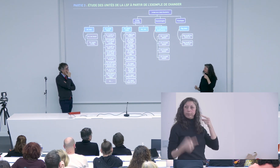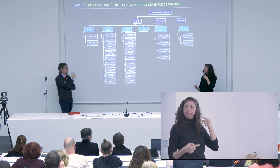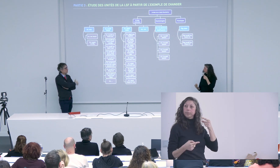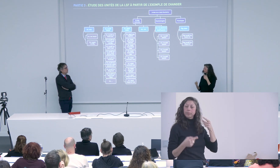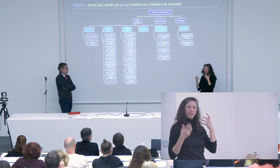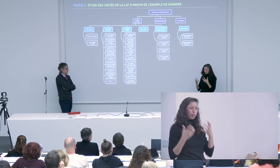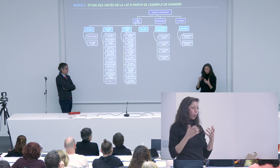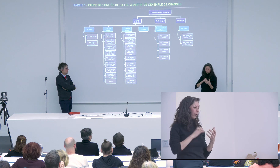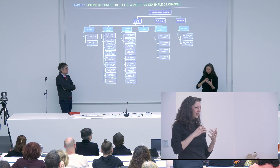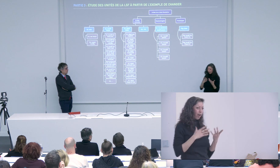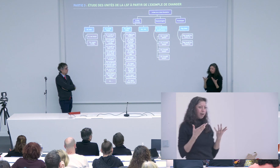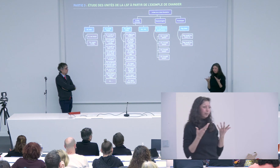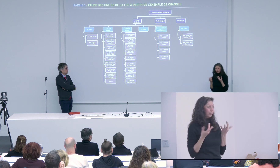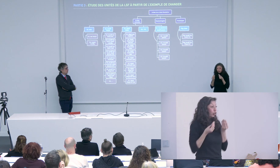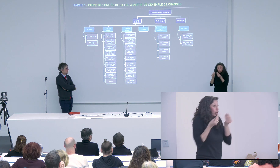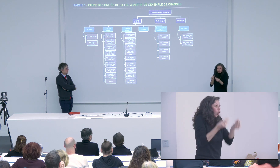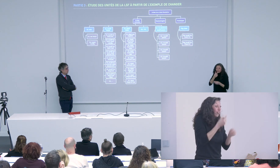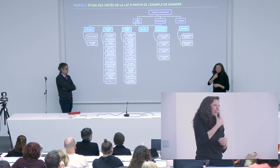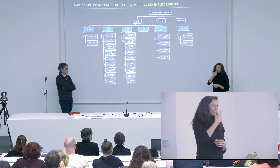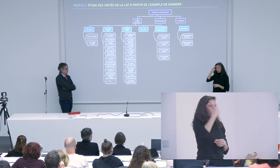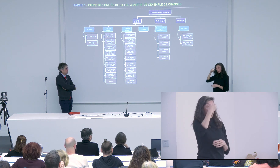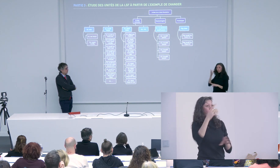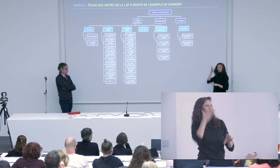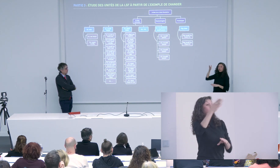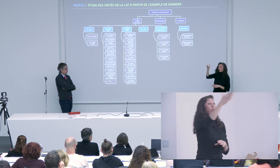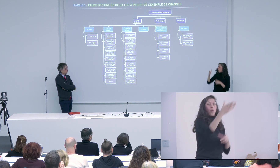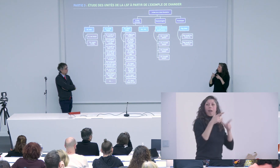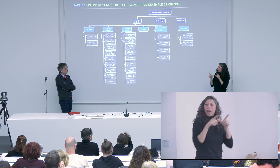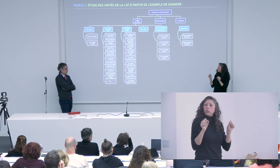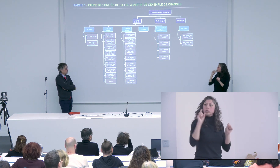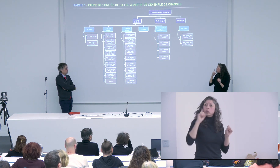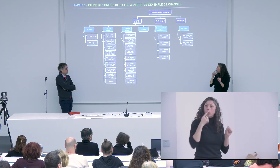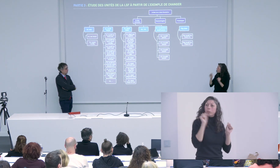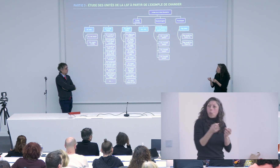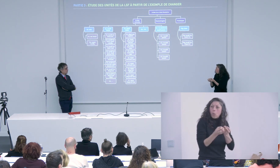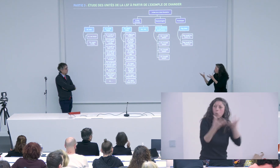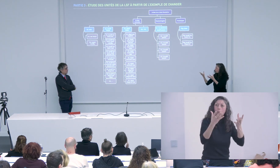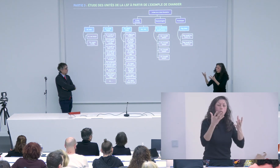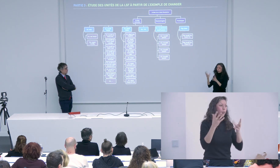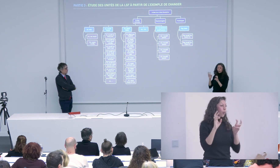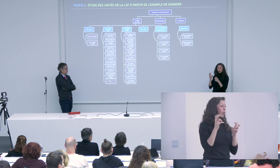la vision qu'il y avait vraiment une grande différence entre l'approche qui était dans les langues vocales et l'approche qui était dans les langues des signes